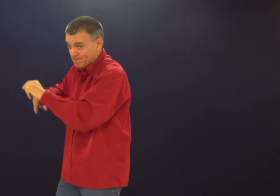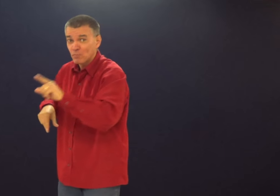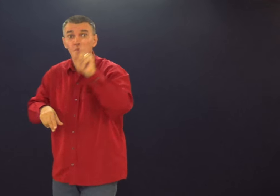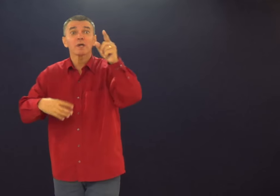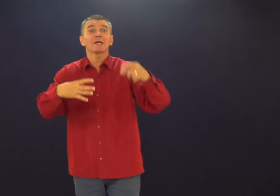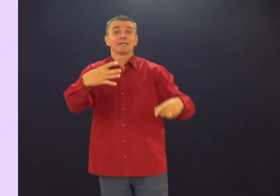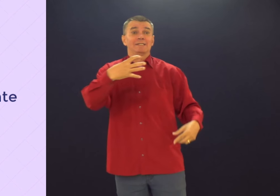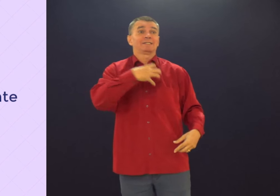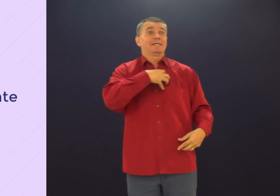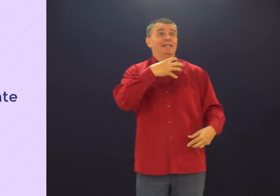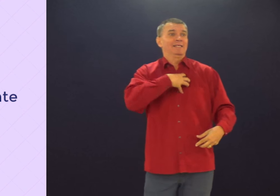Olha agora o slide.